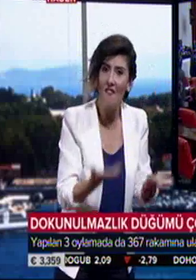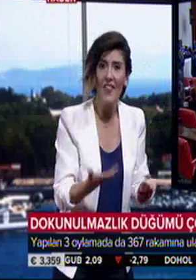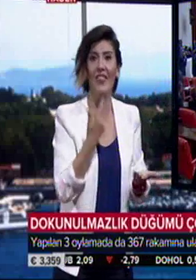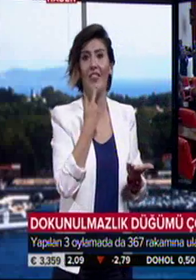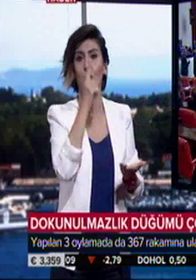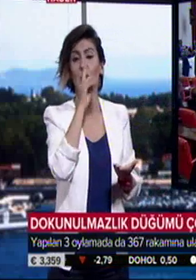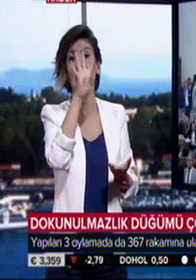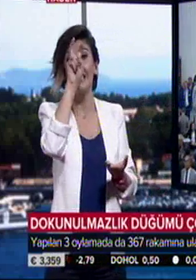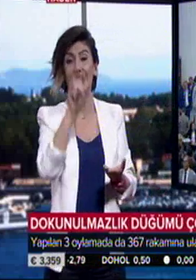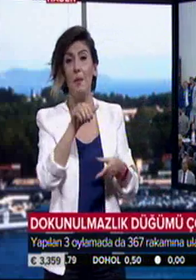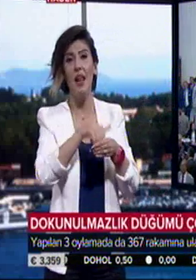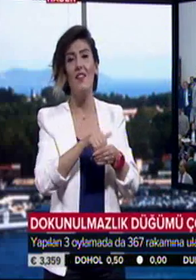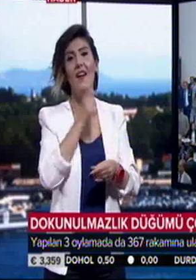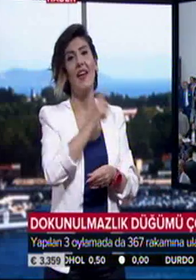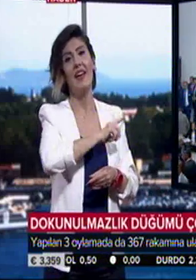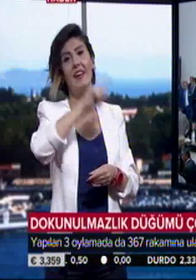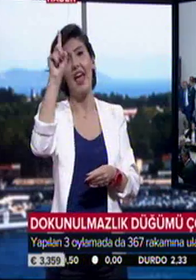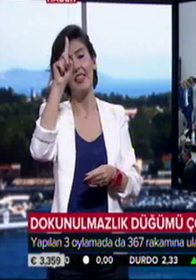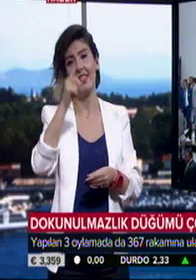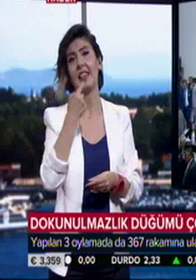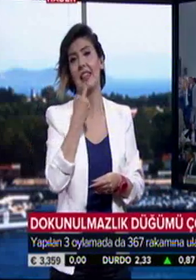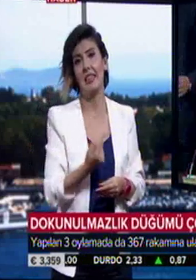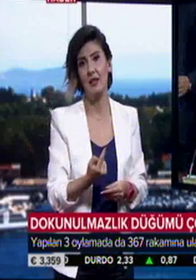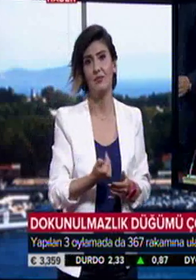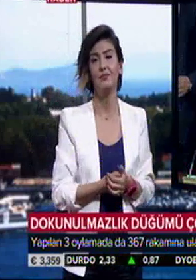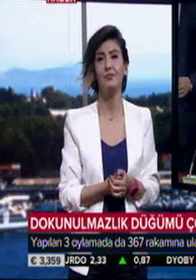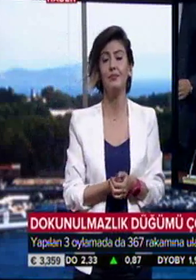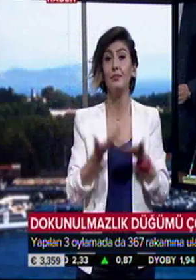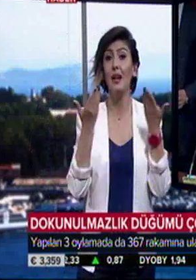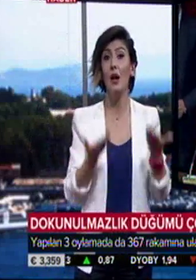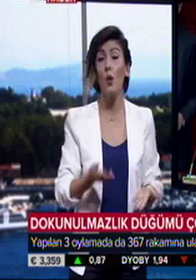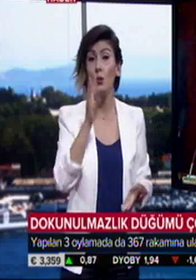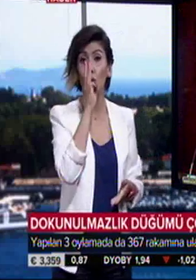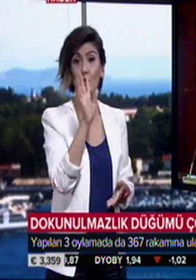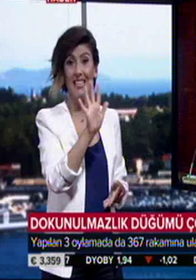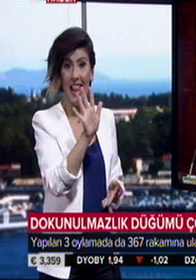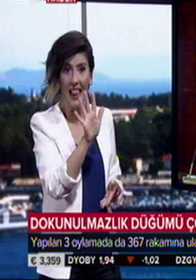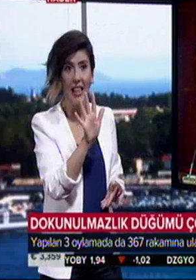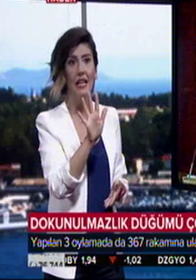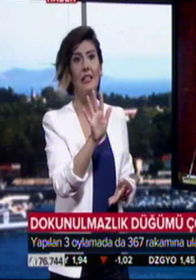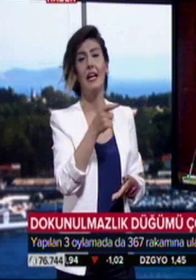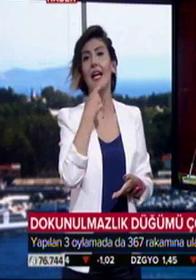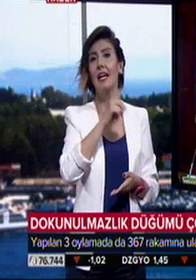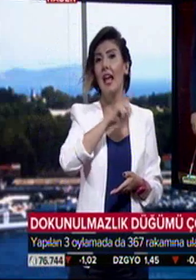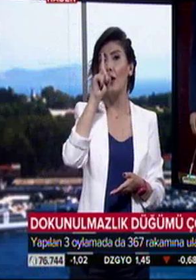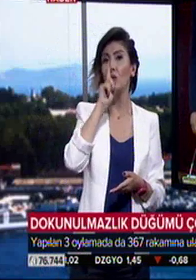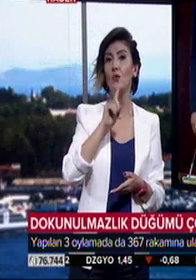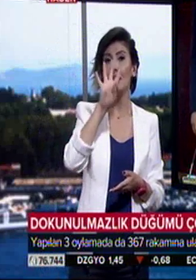148 milletvekili ise red yönünde oy kullandı. Kabul 350, red 148. İkinci